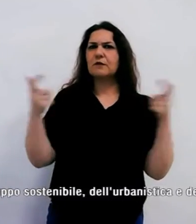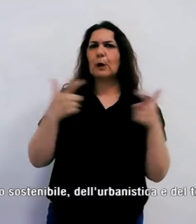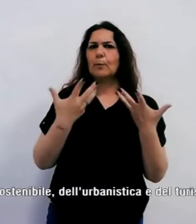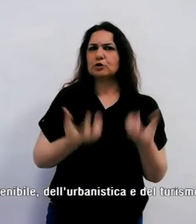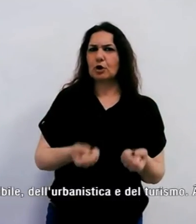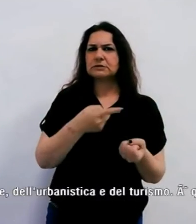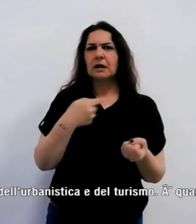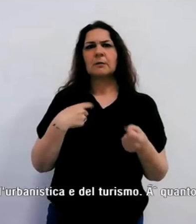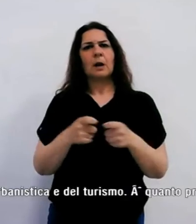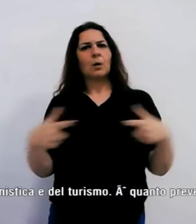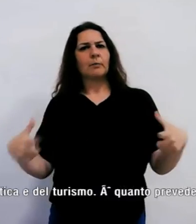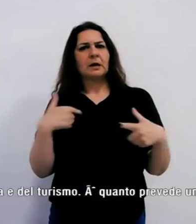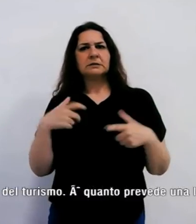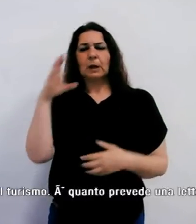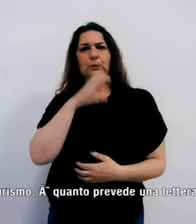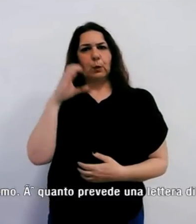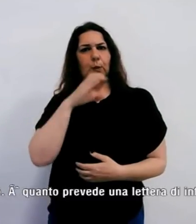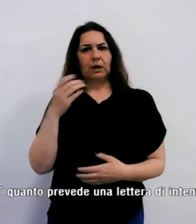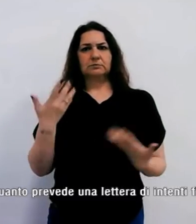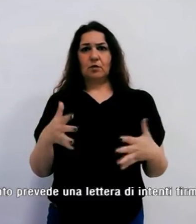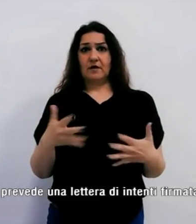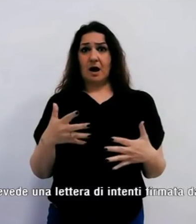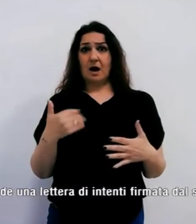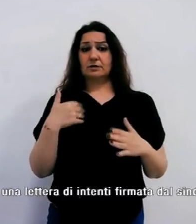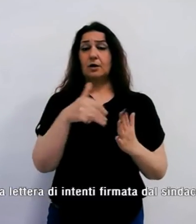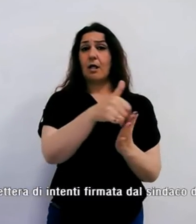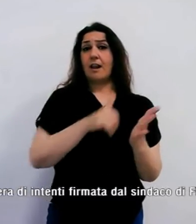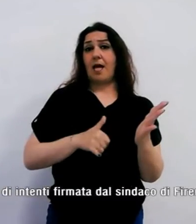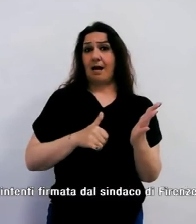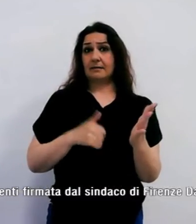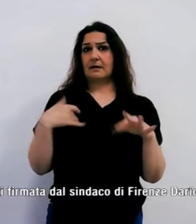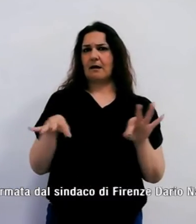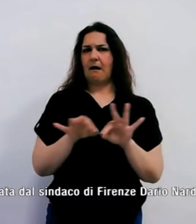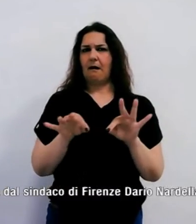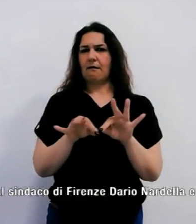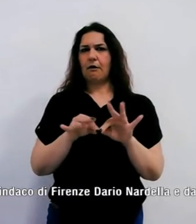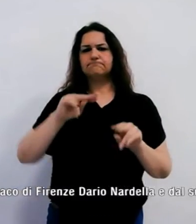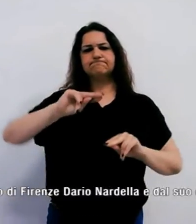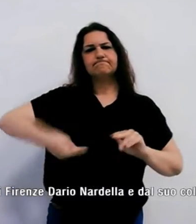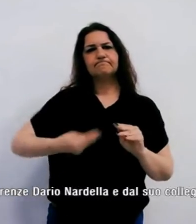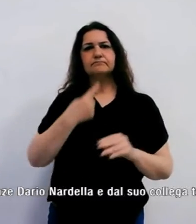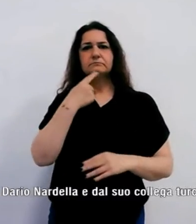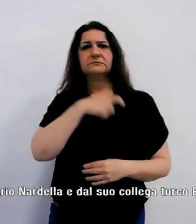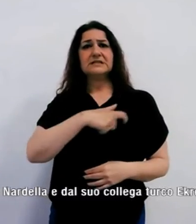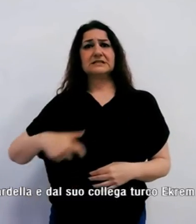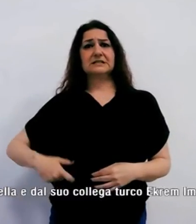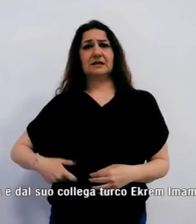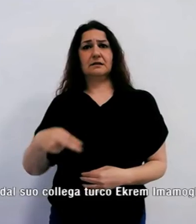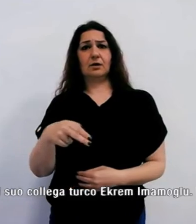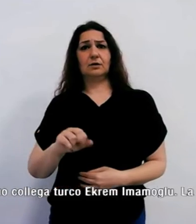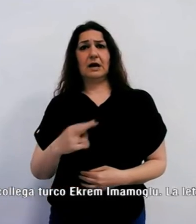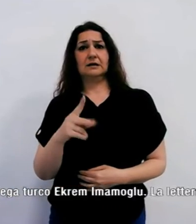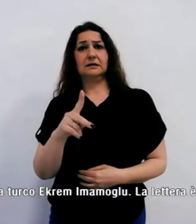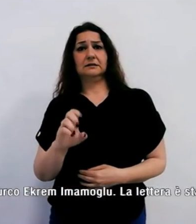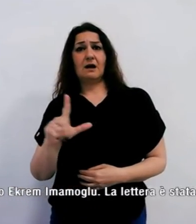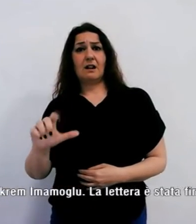e del turismo è quanto prevede una lettera di intenti firmata dal sindaco di Firenze Dario Nardella e dal